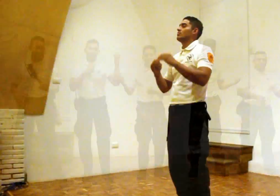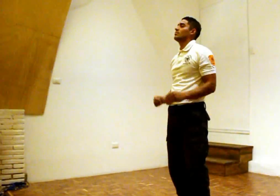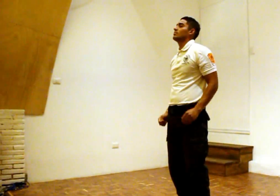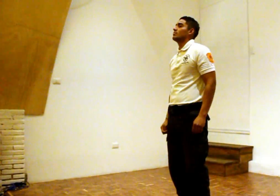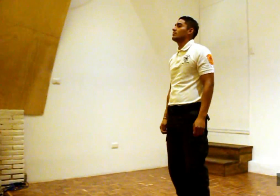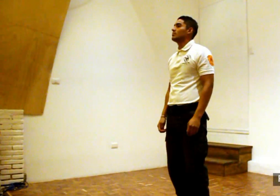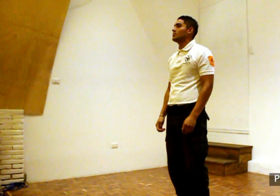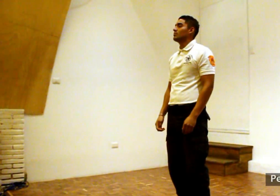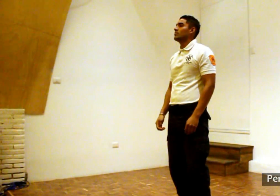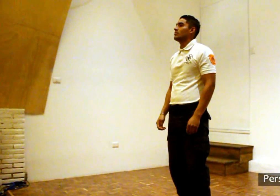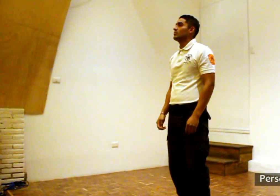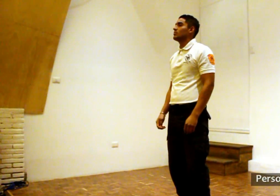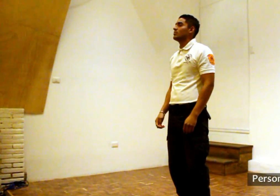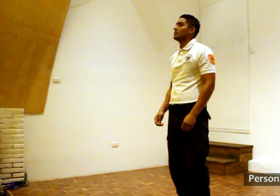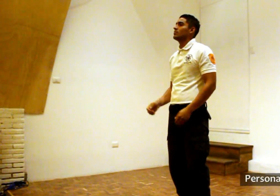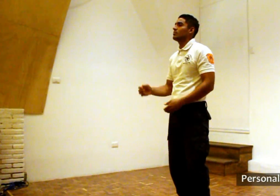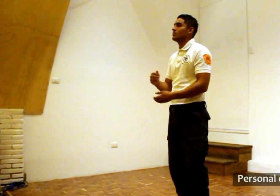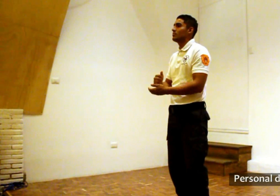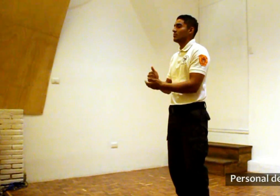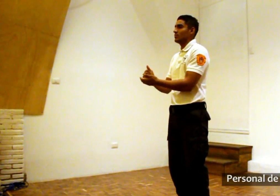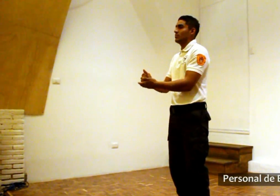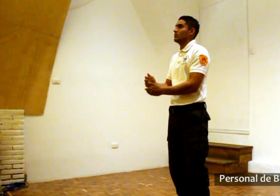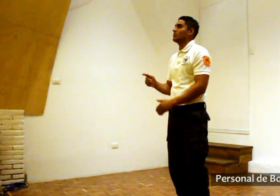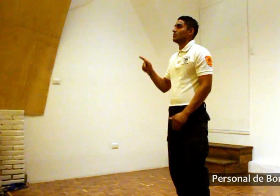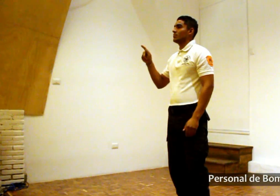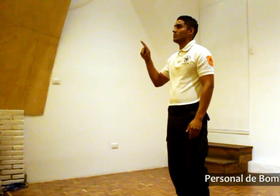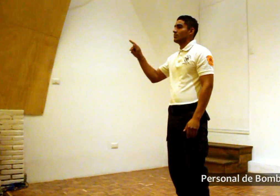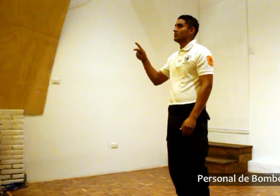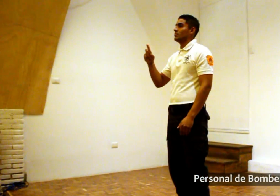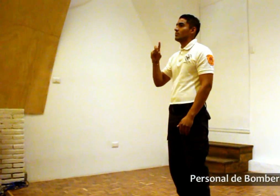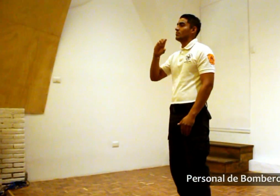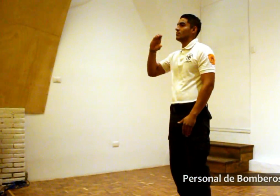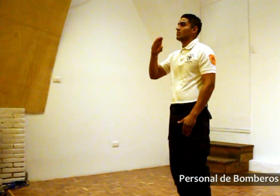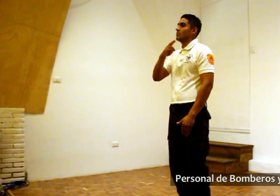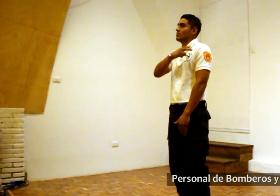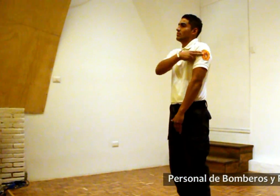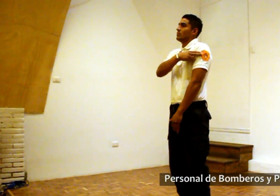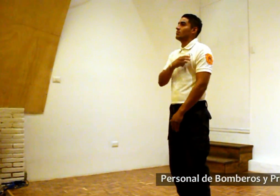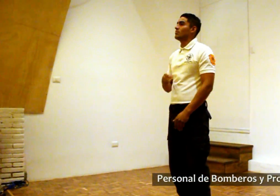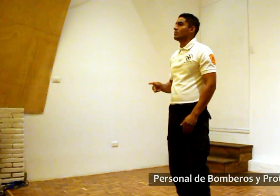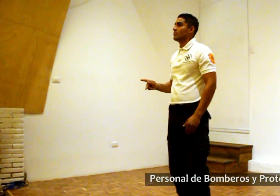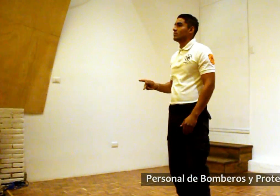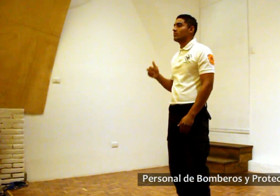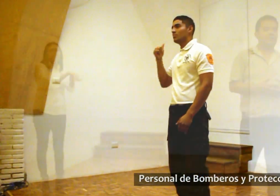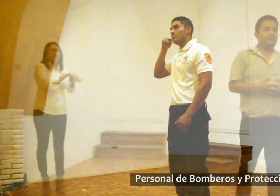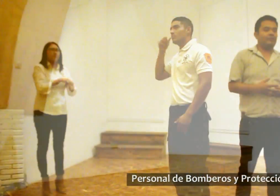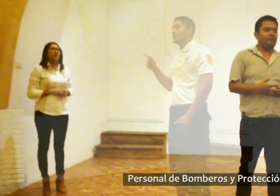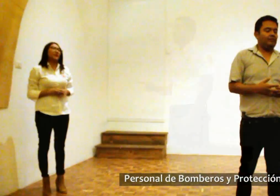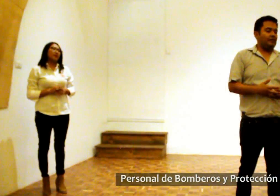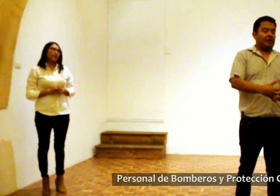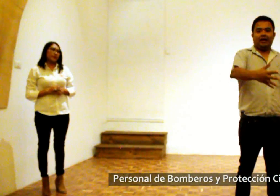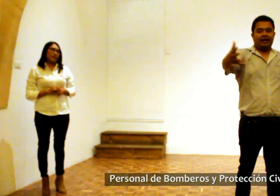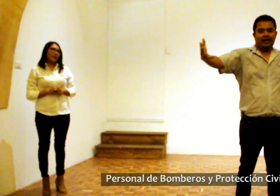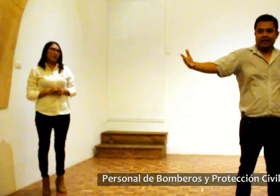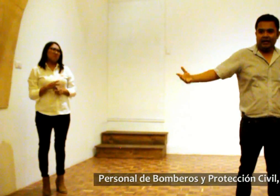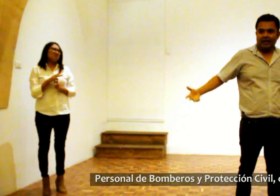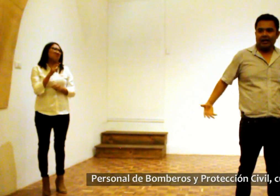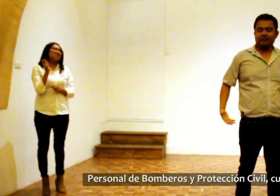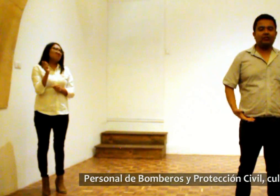Las autoridades de protección civil llamaron a la población en general. A toda